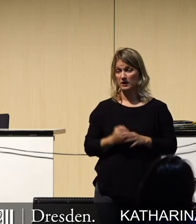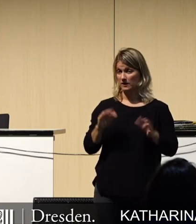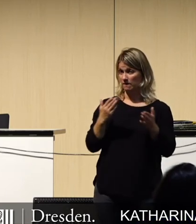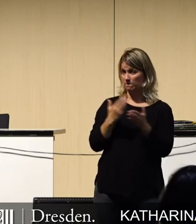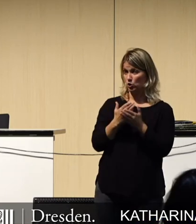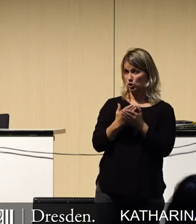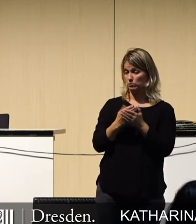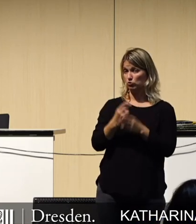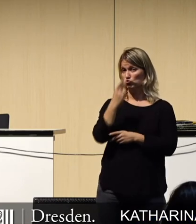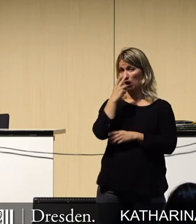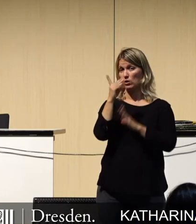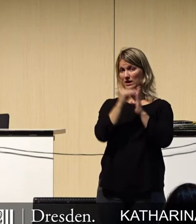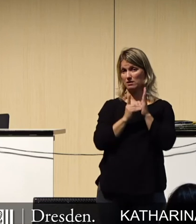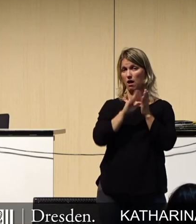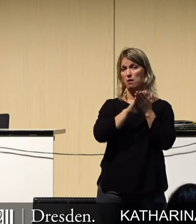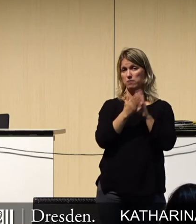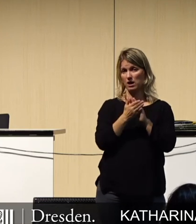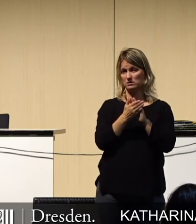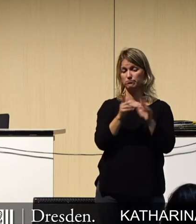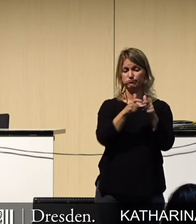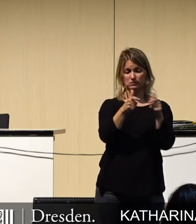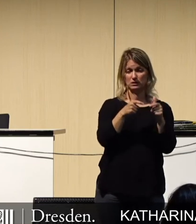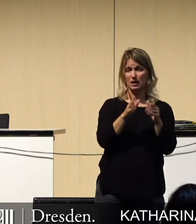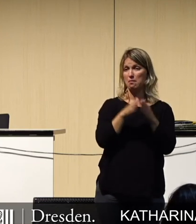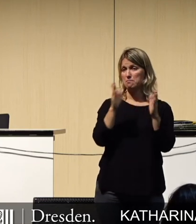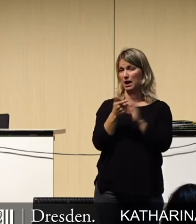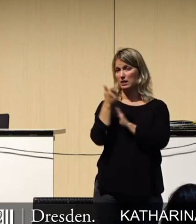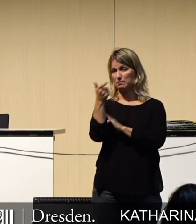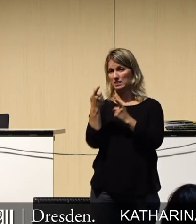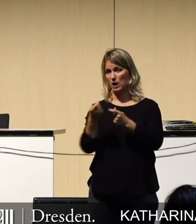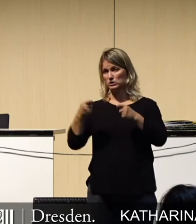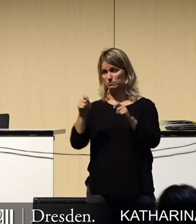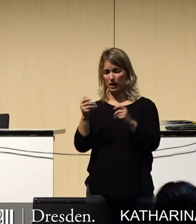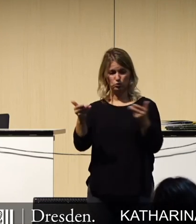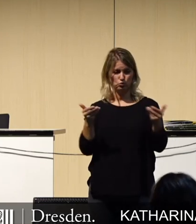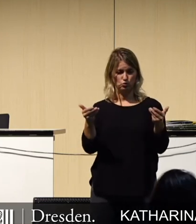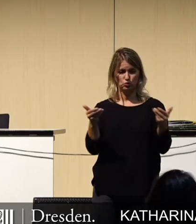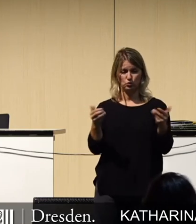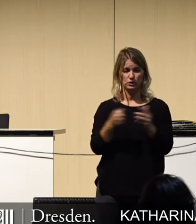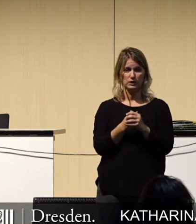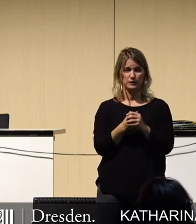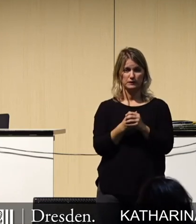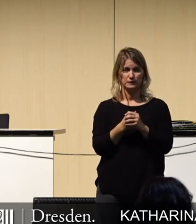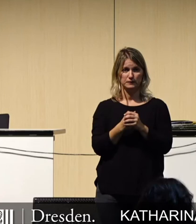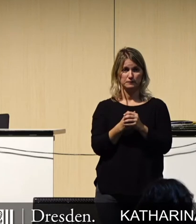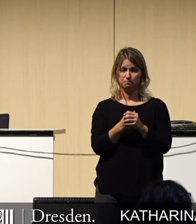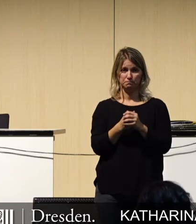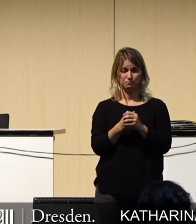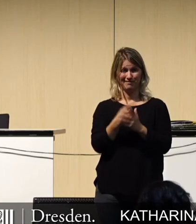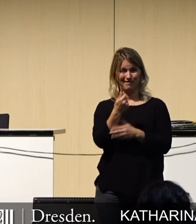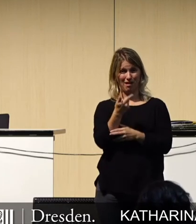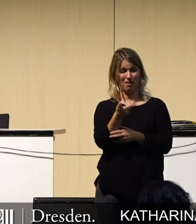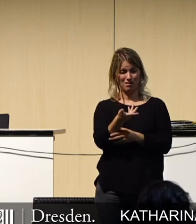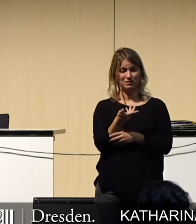Digitalpakt angucken und den Breitband ausbauen, dann tun wir letztendlich das ganze Geld, die